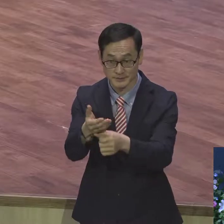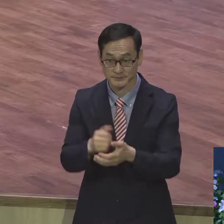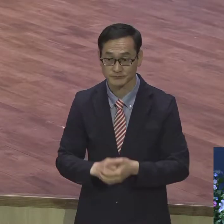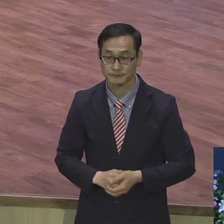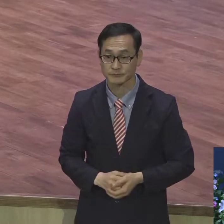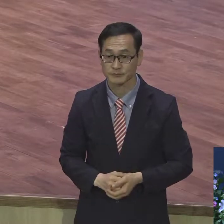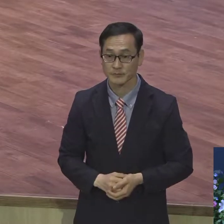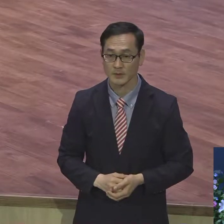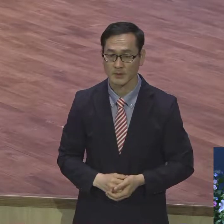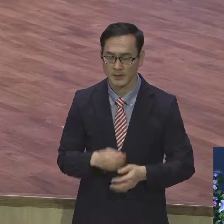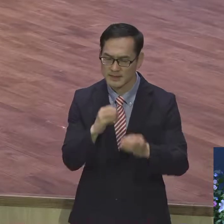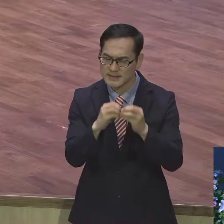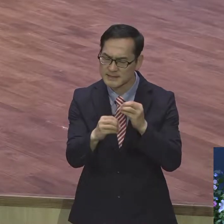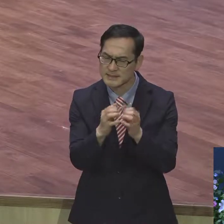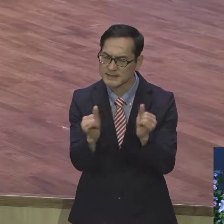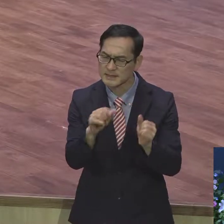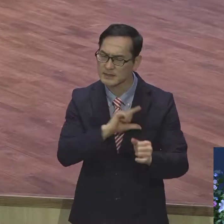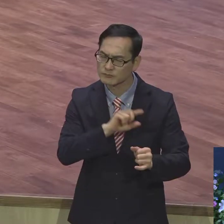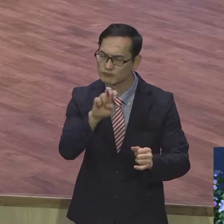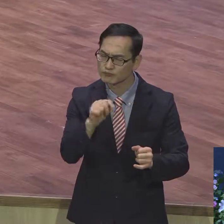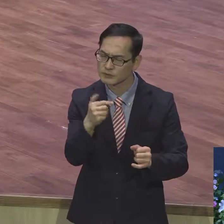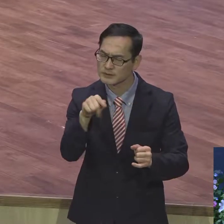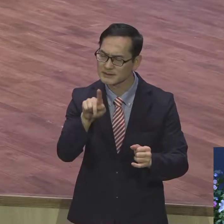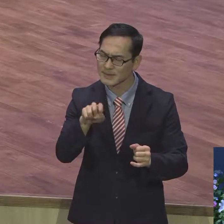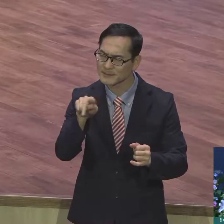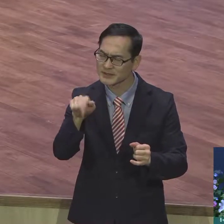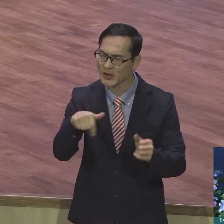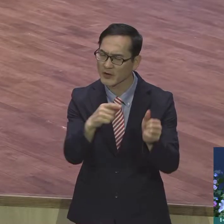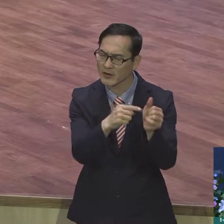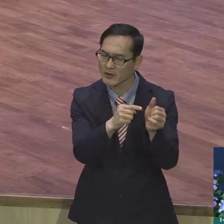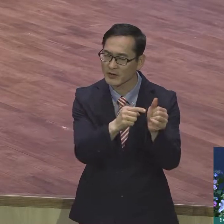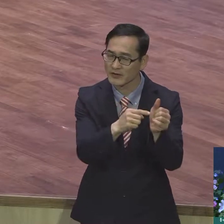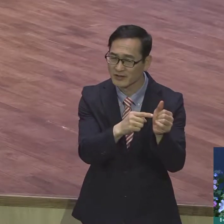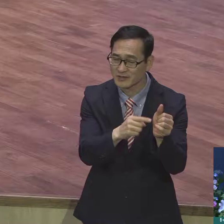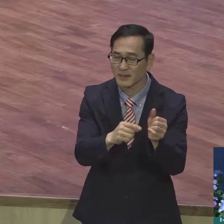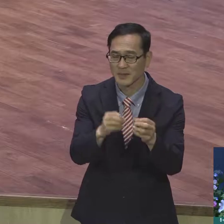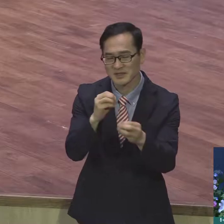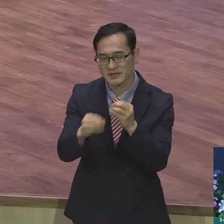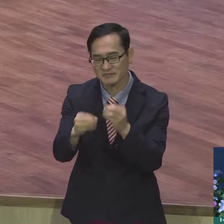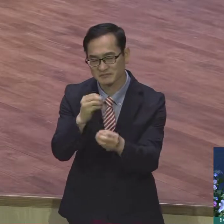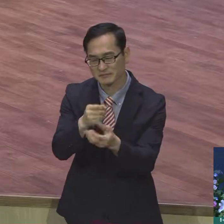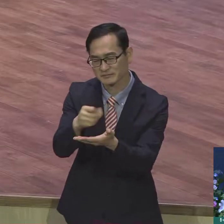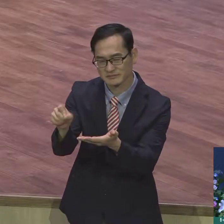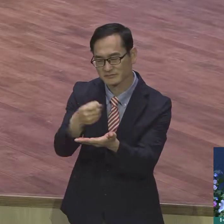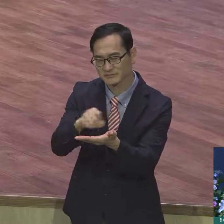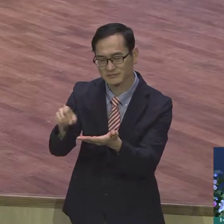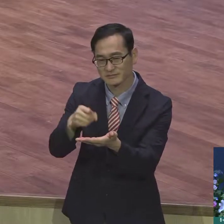시인이 쓴 그냥이라는 작은 아주 짧은 시가 있어요.